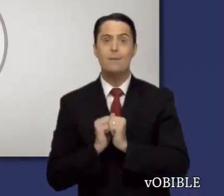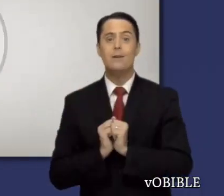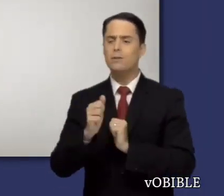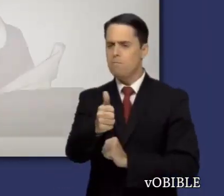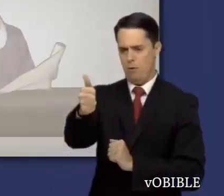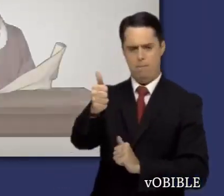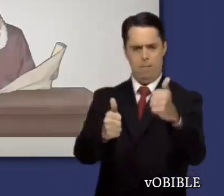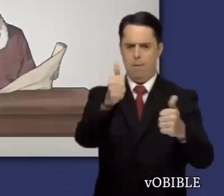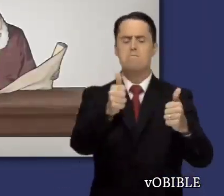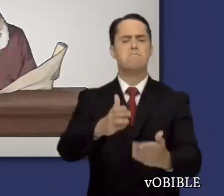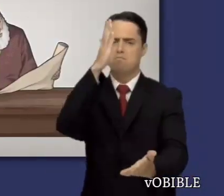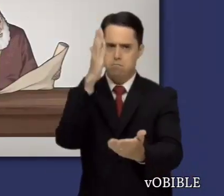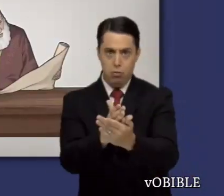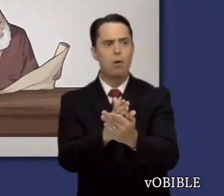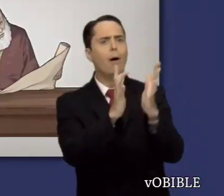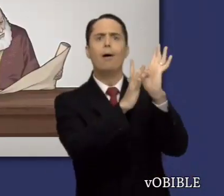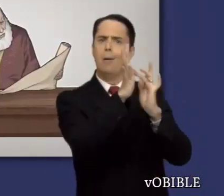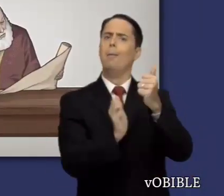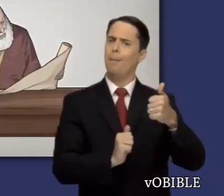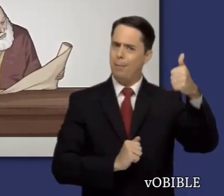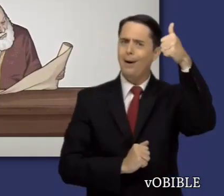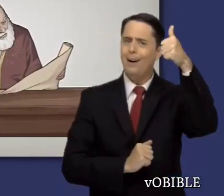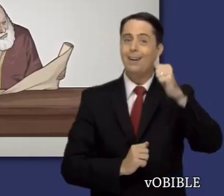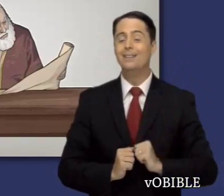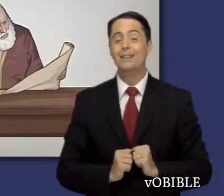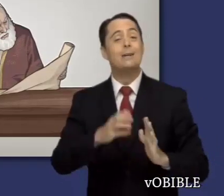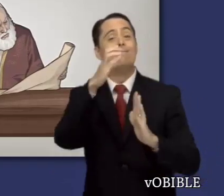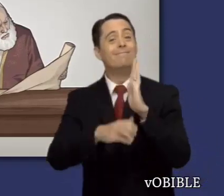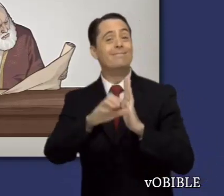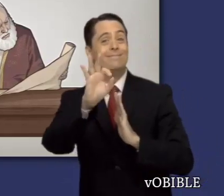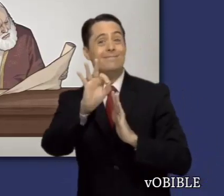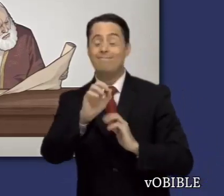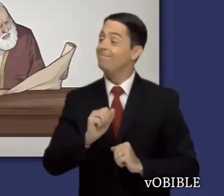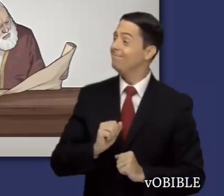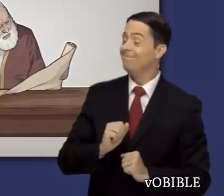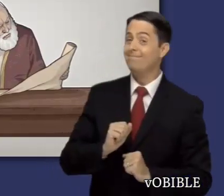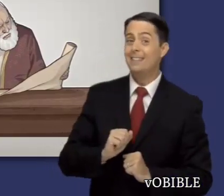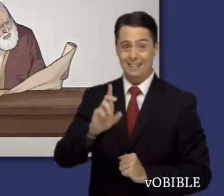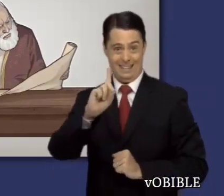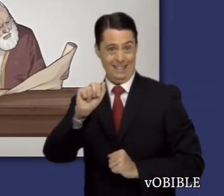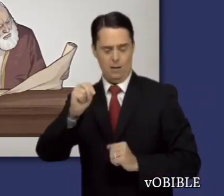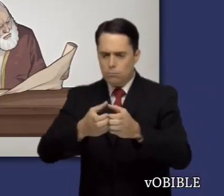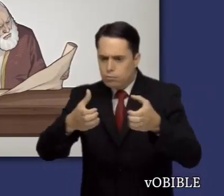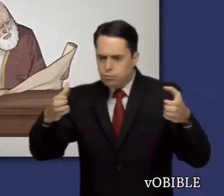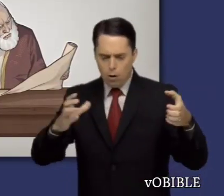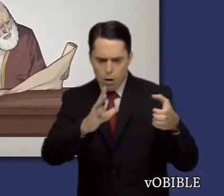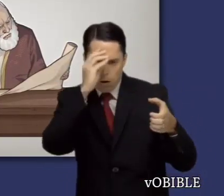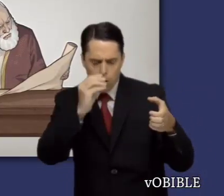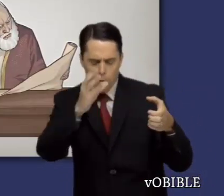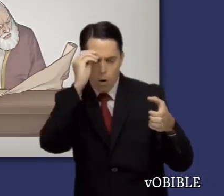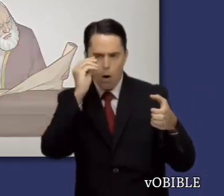El capítulo 9 explica que Daniel deduce de su estudio de la palabra de Dios que la liberación de los judíos es